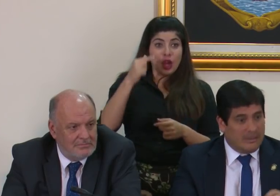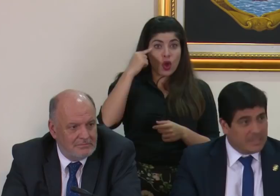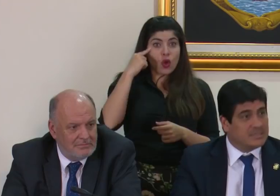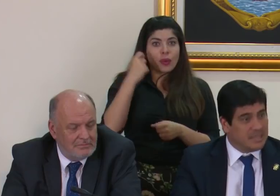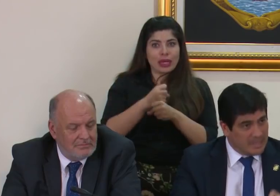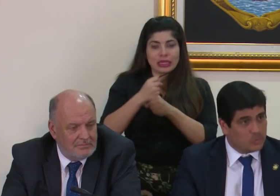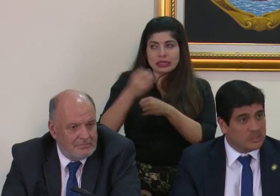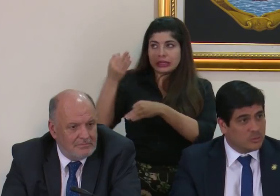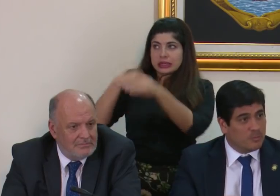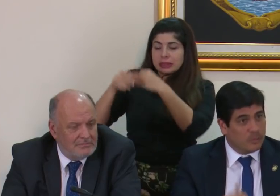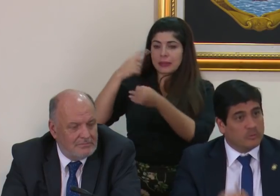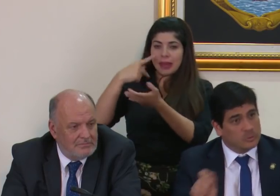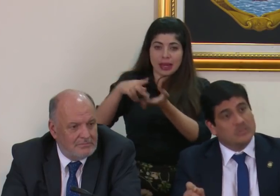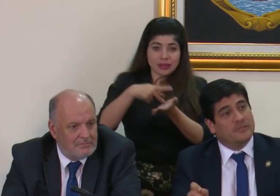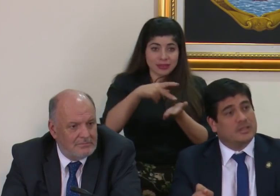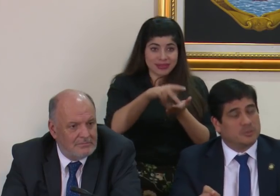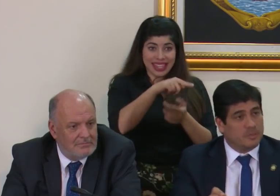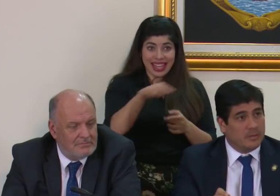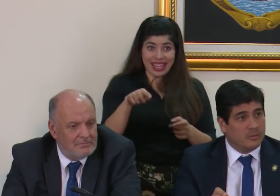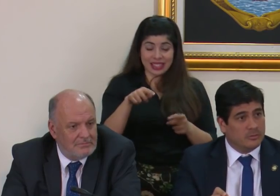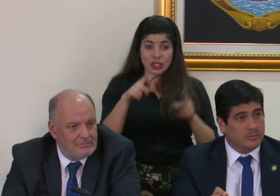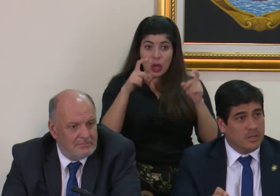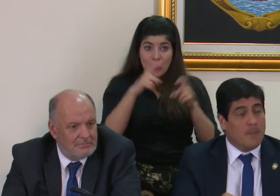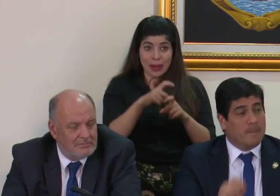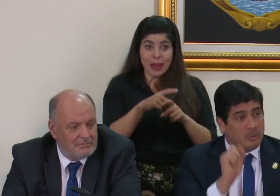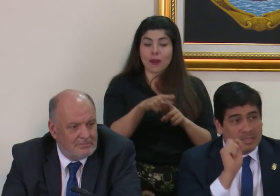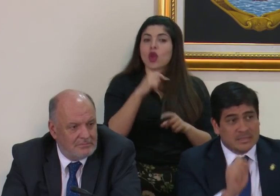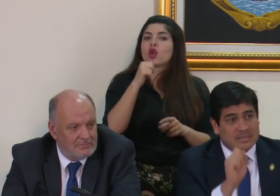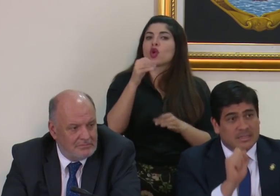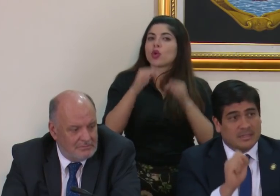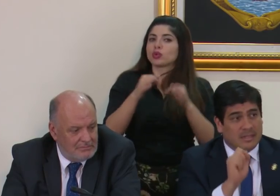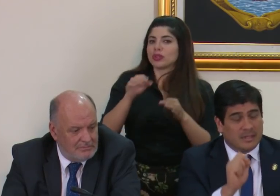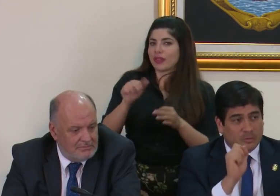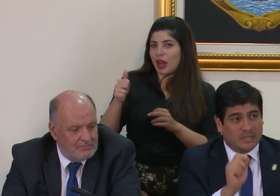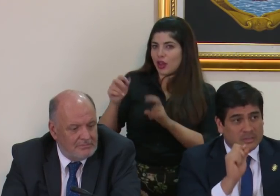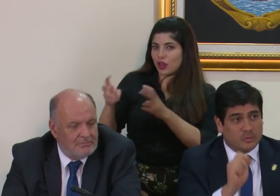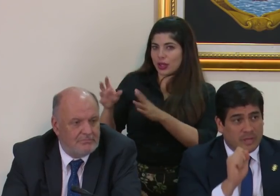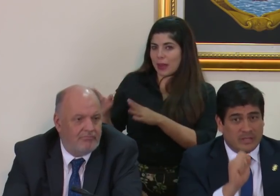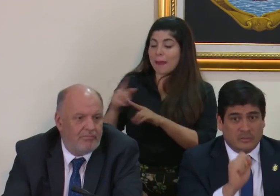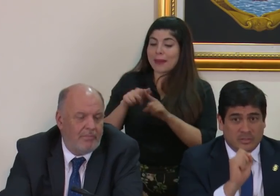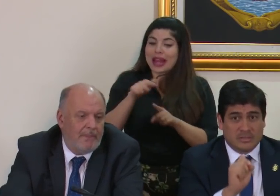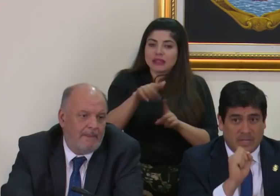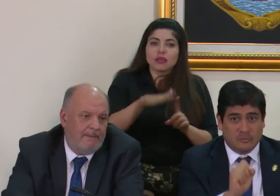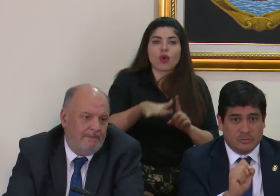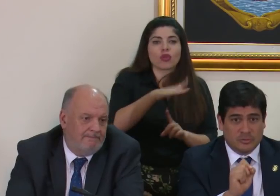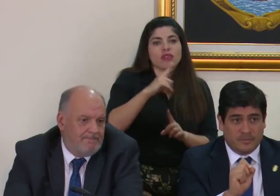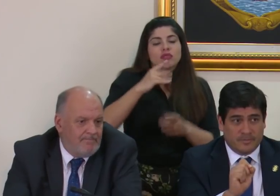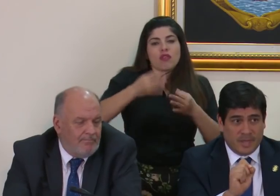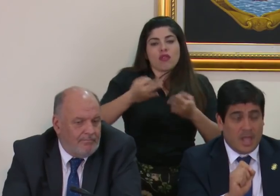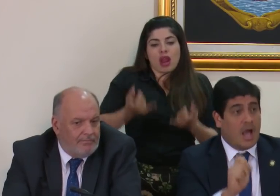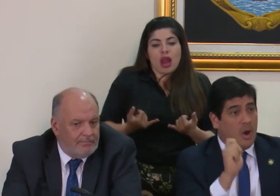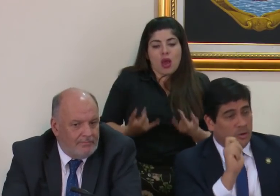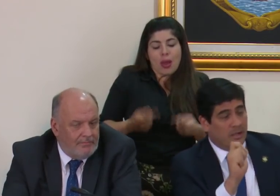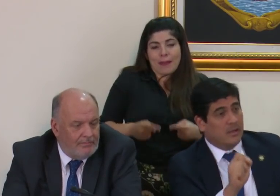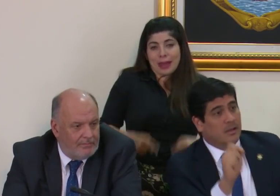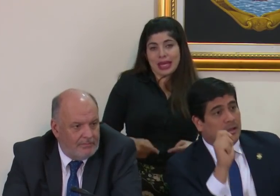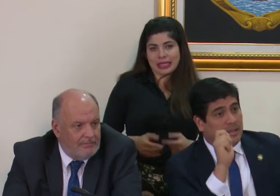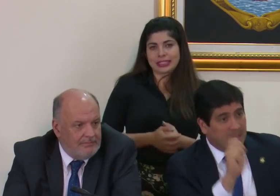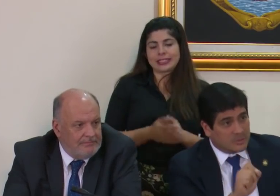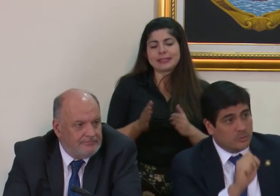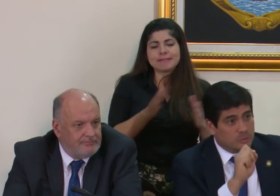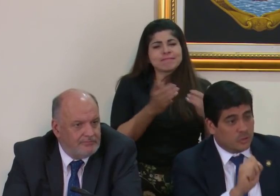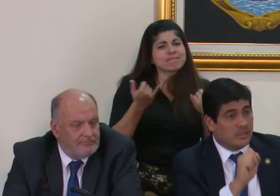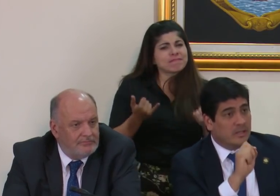y a la vez eso que es complejo no es justificación para el otro pero ese es el contexto real en donde estamos ahora